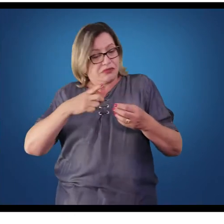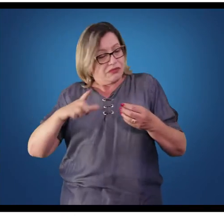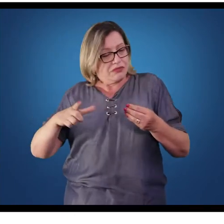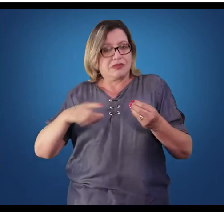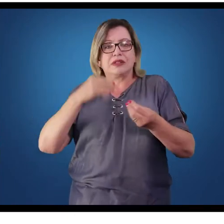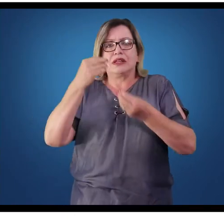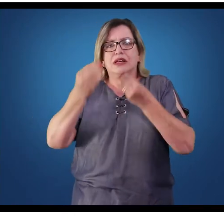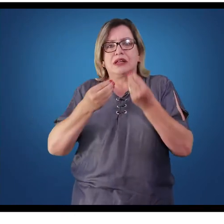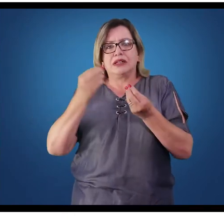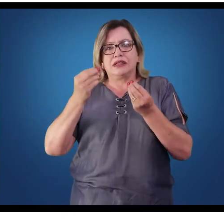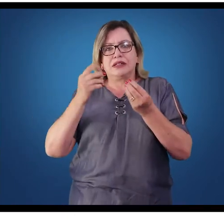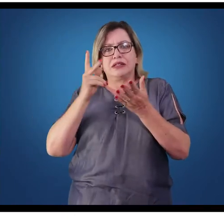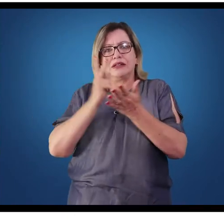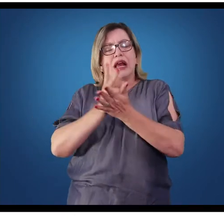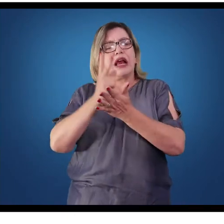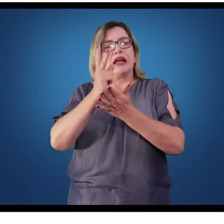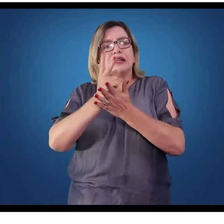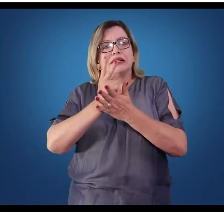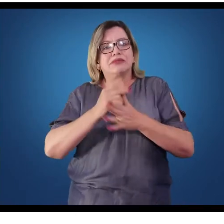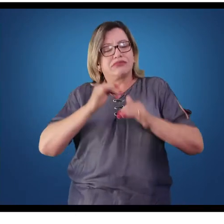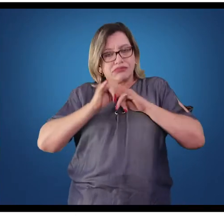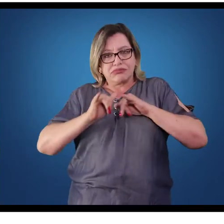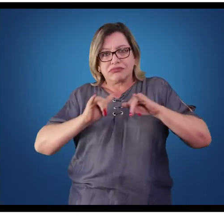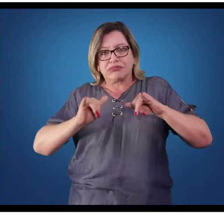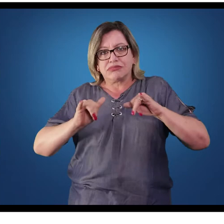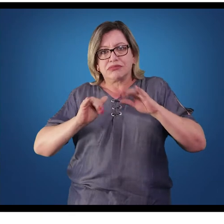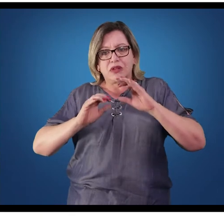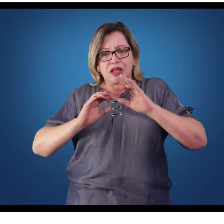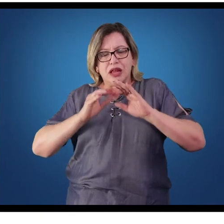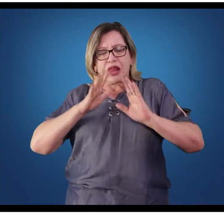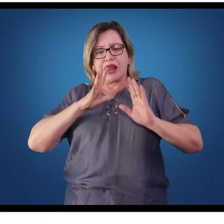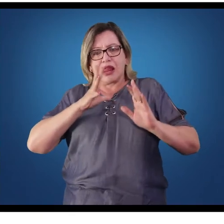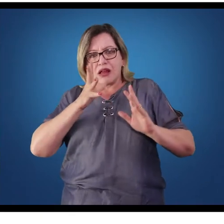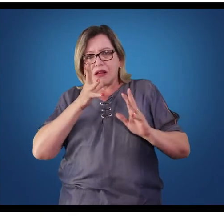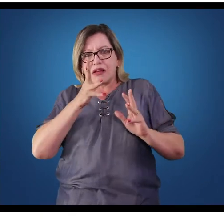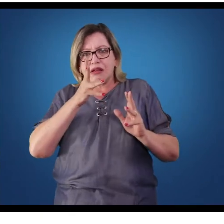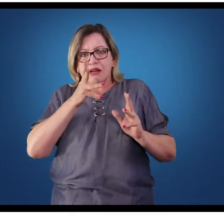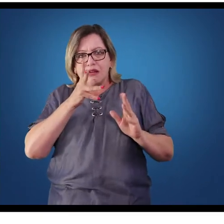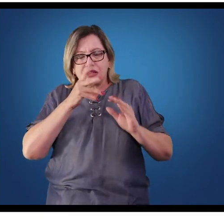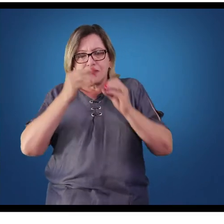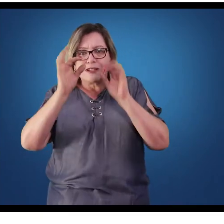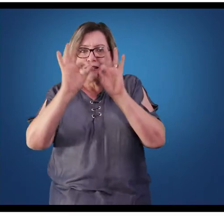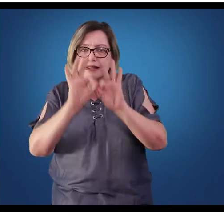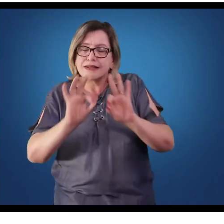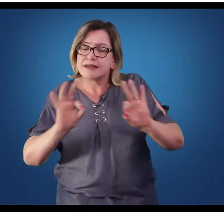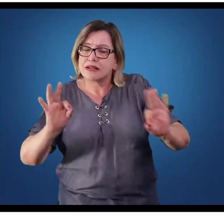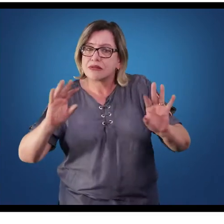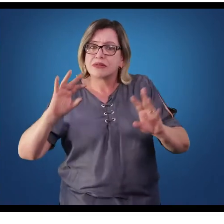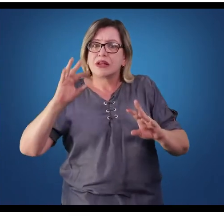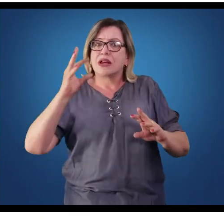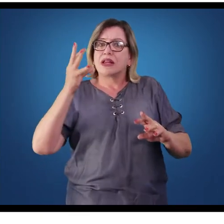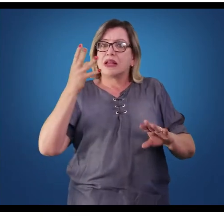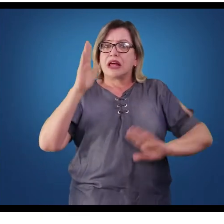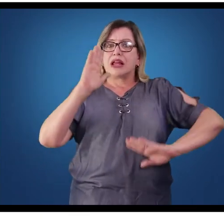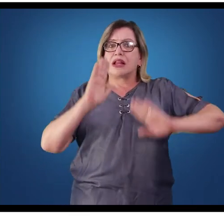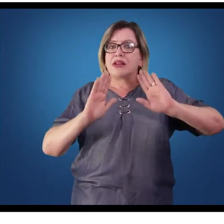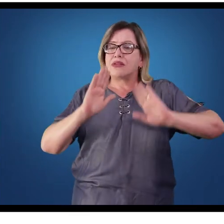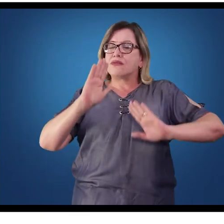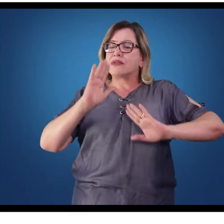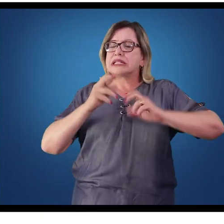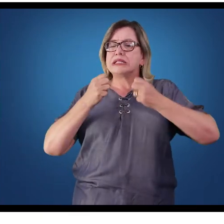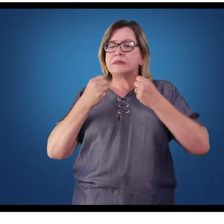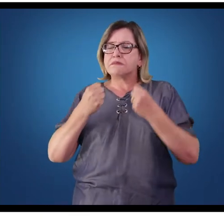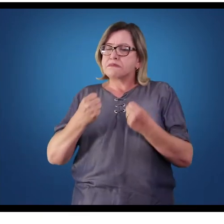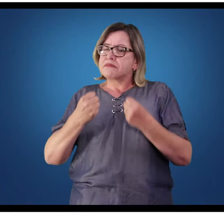seu redor, eles levam a informação de uma maneira mais lenta e mais rudimentar, tendo maior custo ao sistema